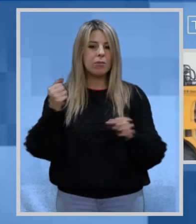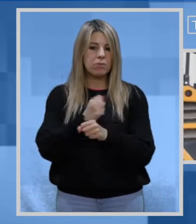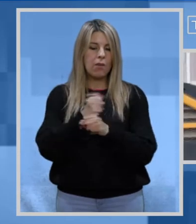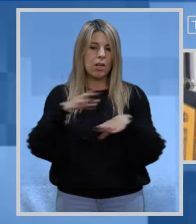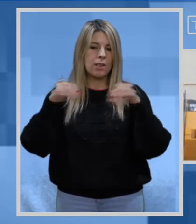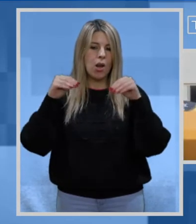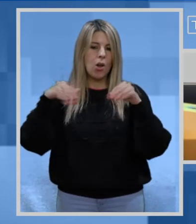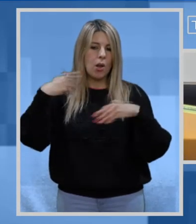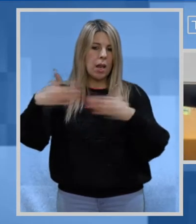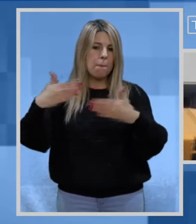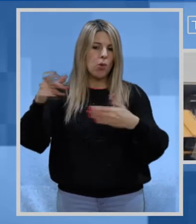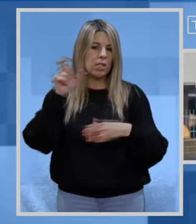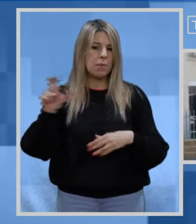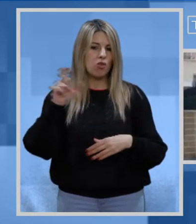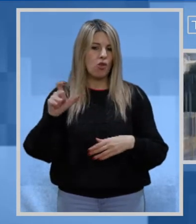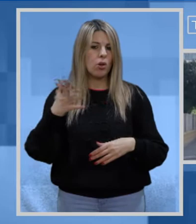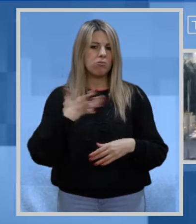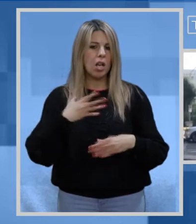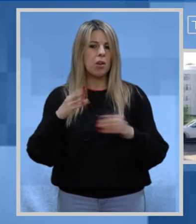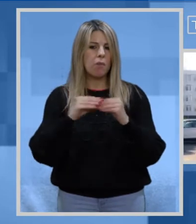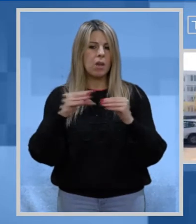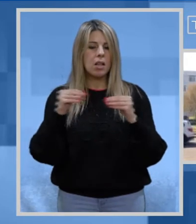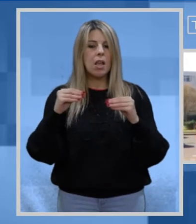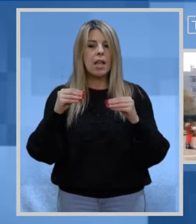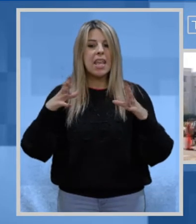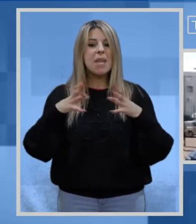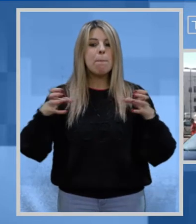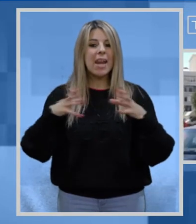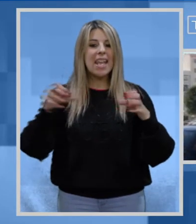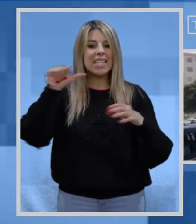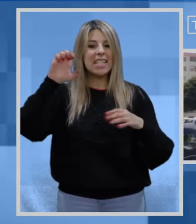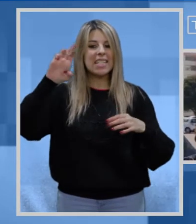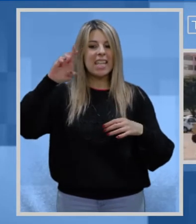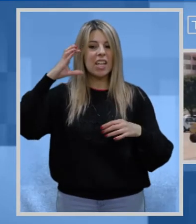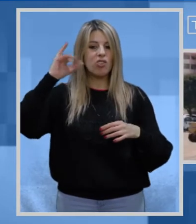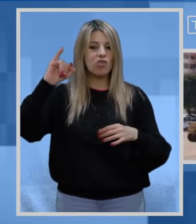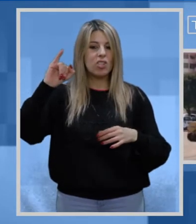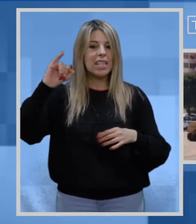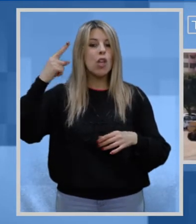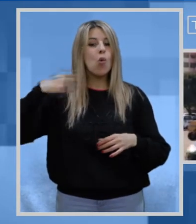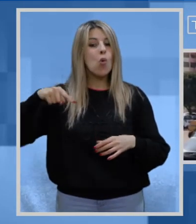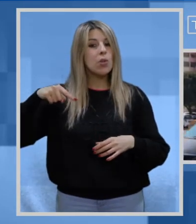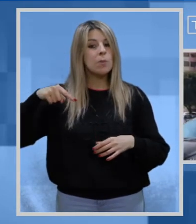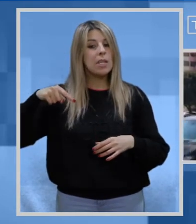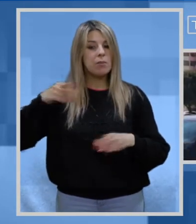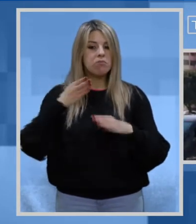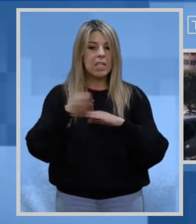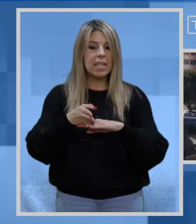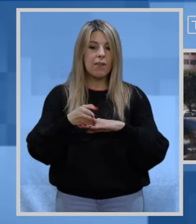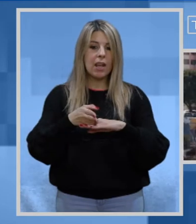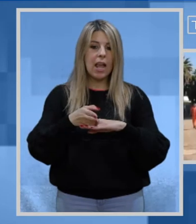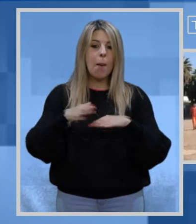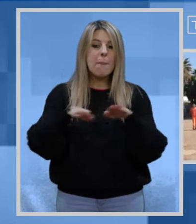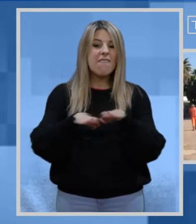viabilità urbana I lavori partiranno nei prossimi giorni e saranno realizzati dall'impresa Serci di Gusbini